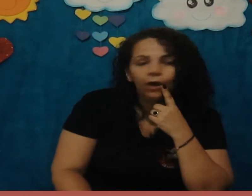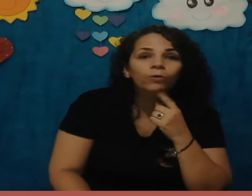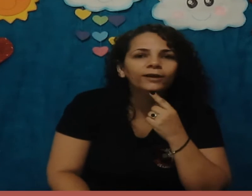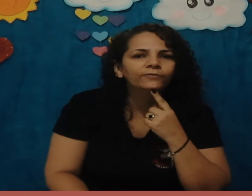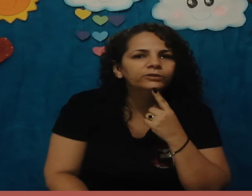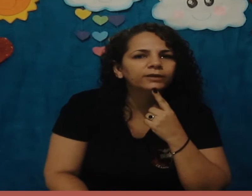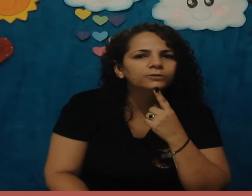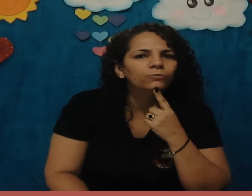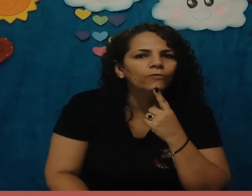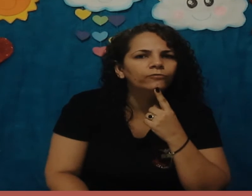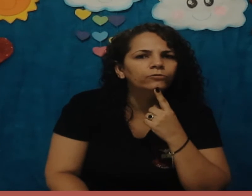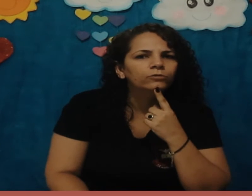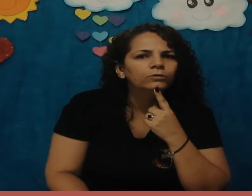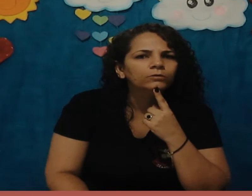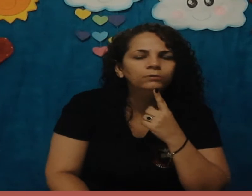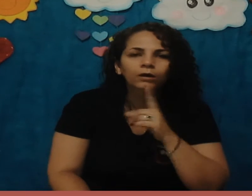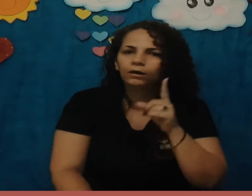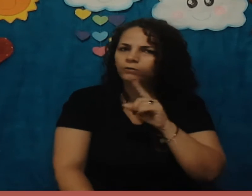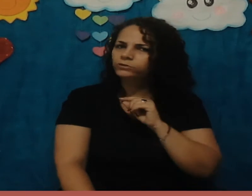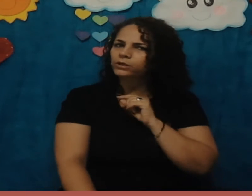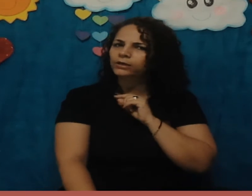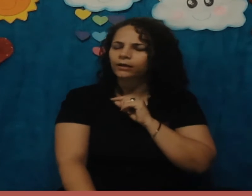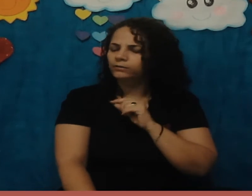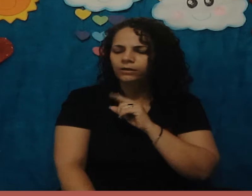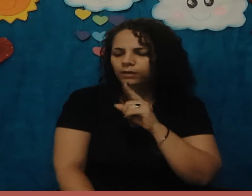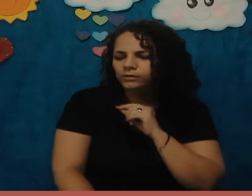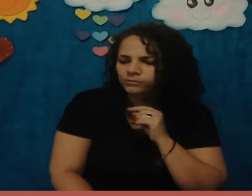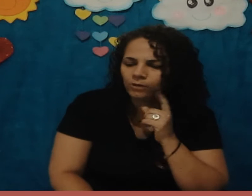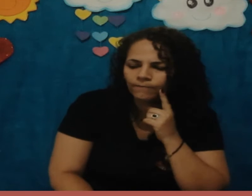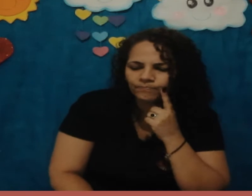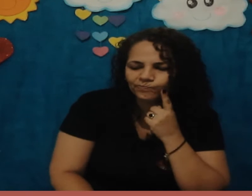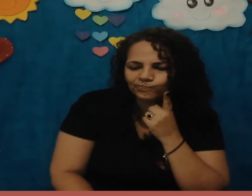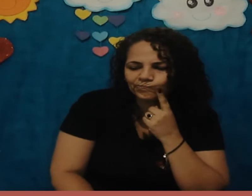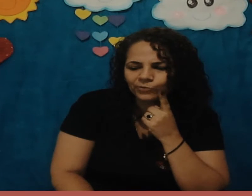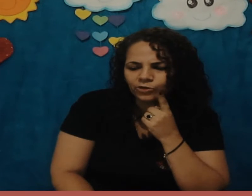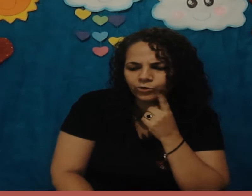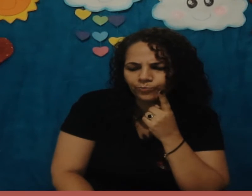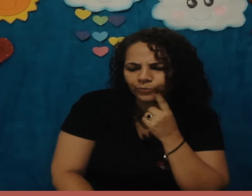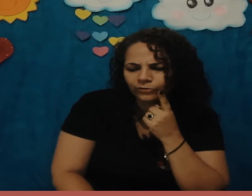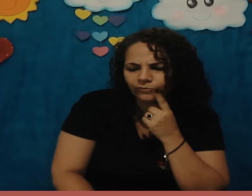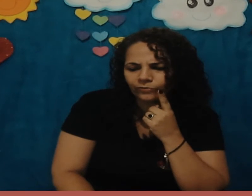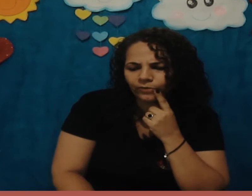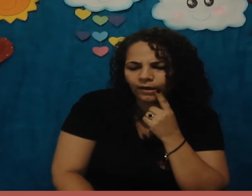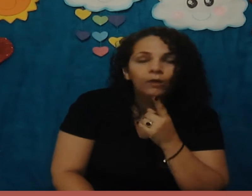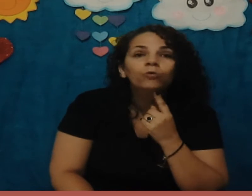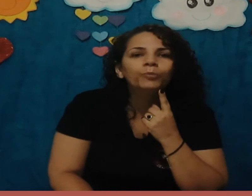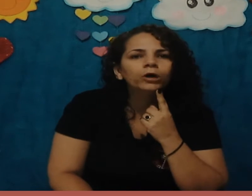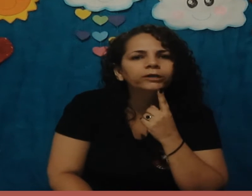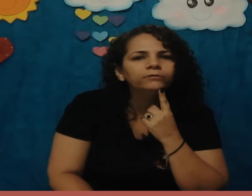O elefante nasce do ovo? Não, tia. O que é isso? Hum, deixa eu pensar. O porquinho